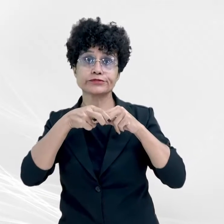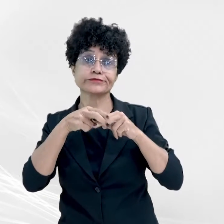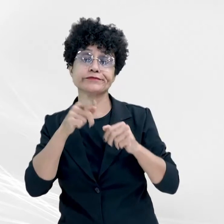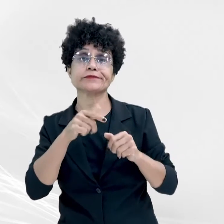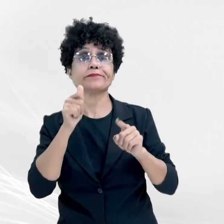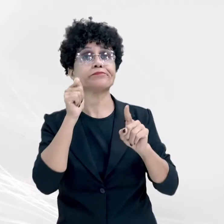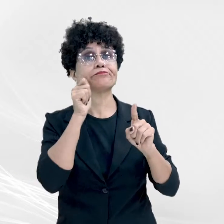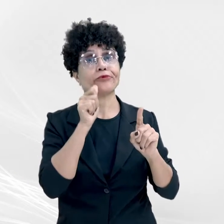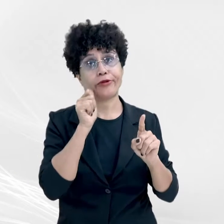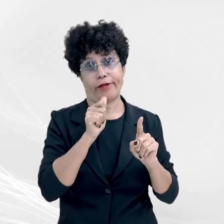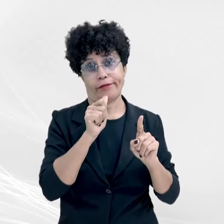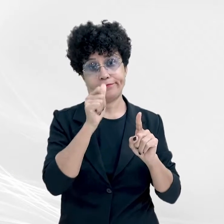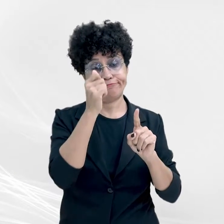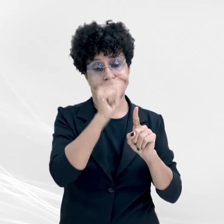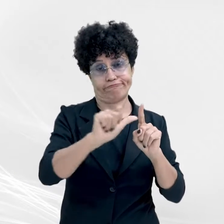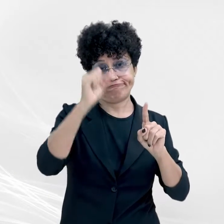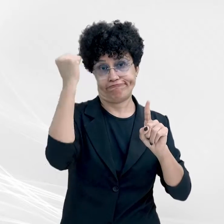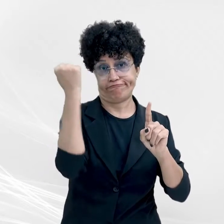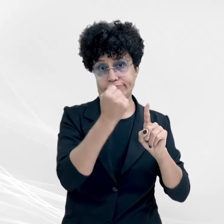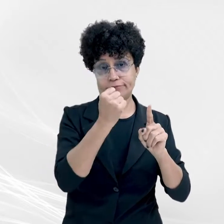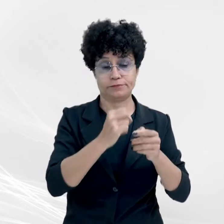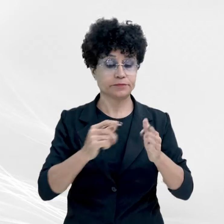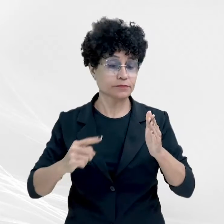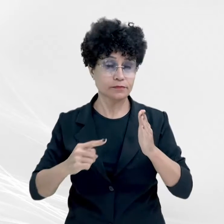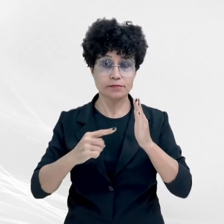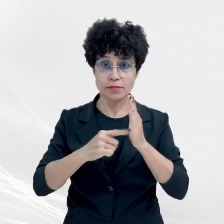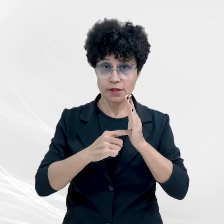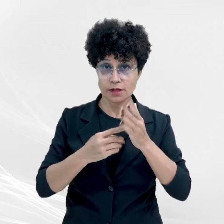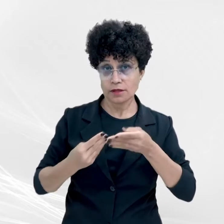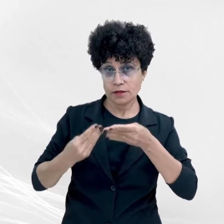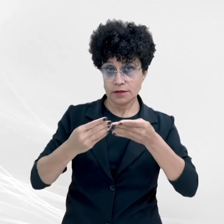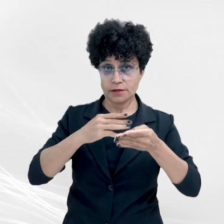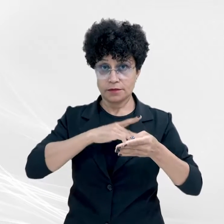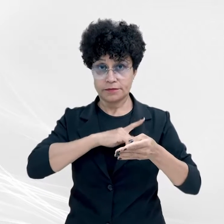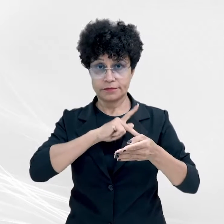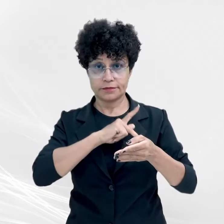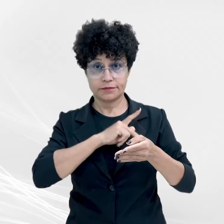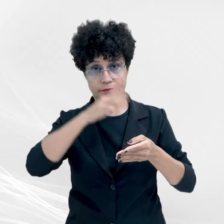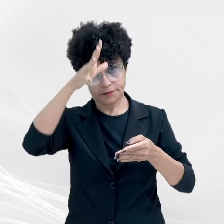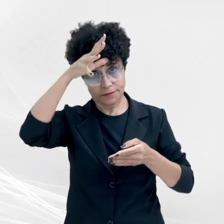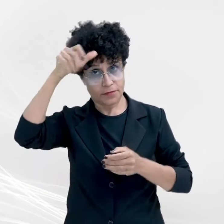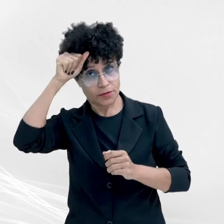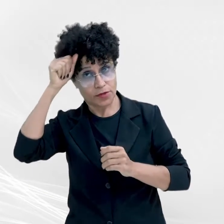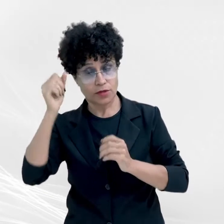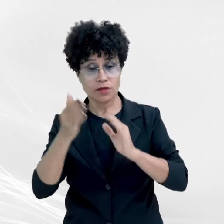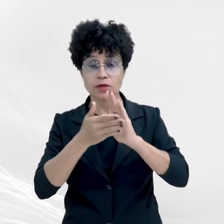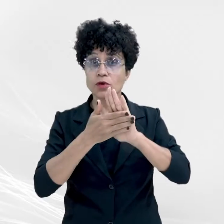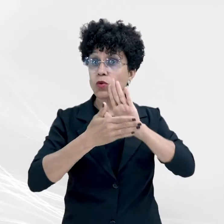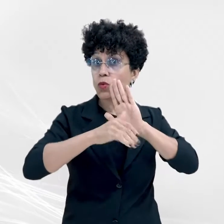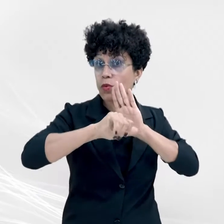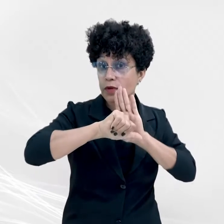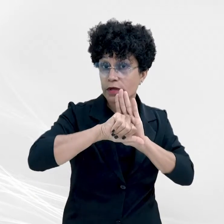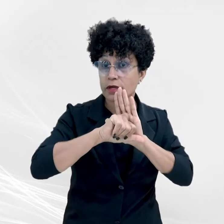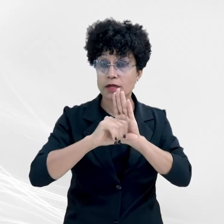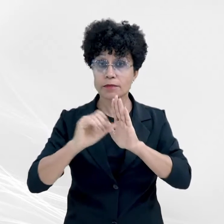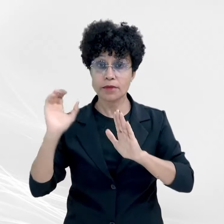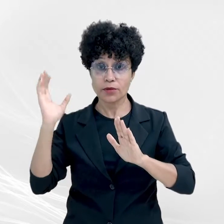De acordo com a denúncia oferecida pelo Ministério Público, o crime foi cometido em 2 de abril de